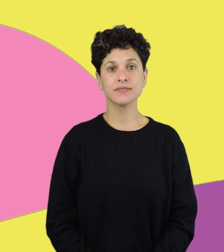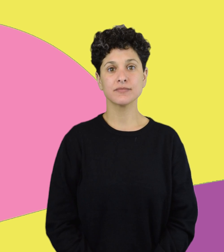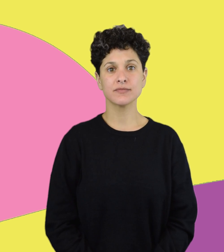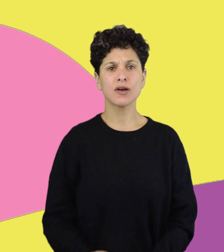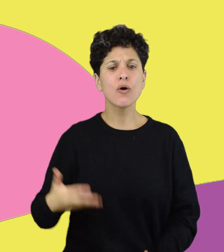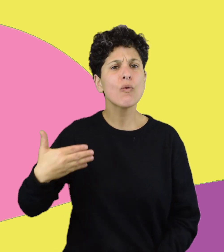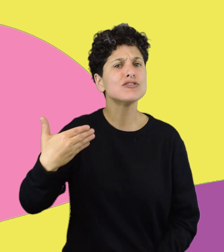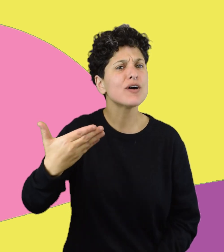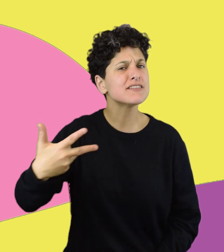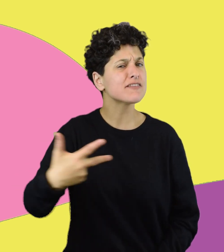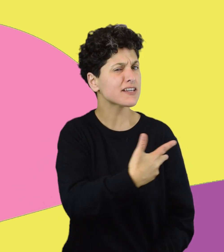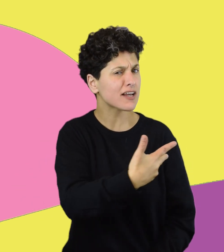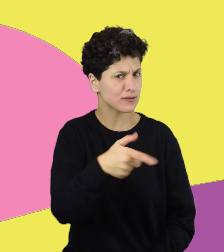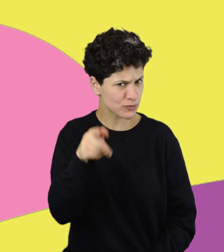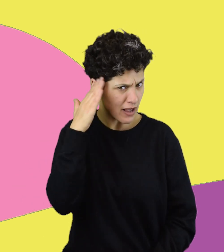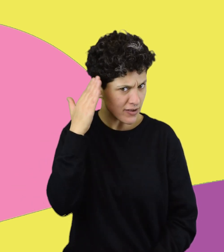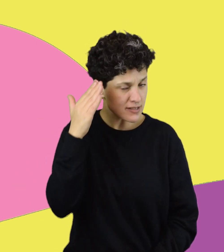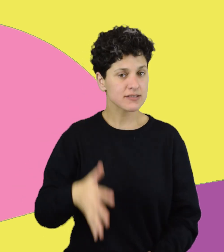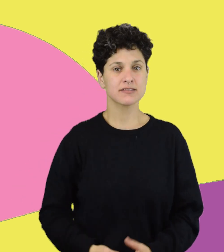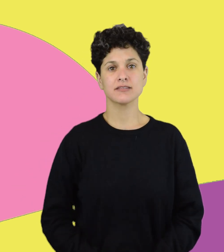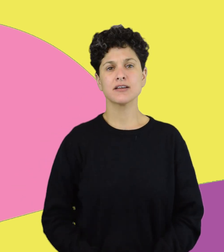esa fecha? ¿Por qué se eligió ese día?